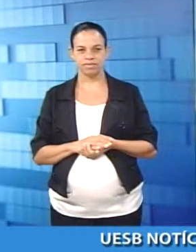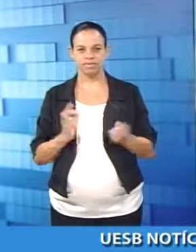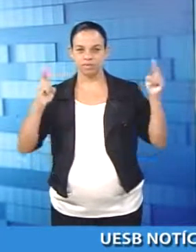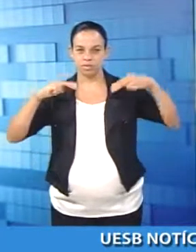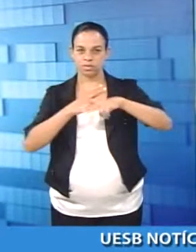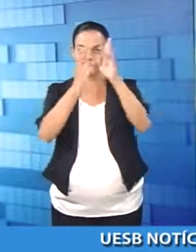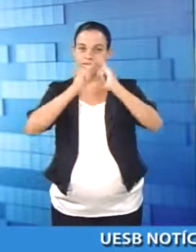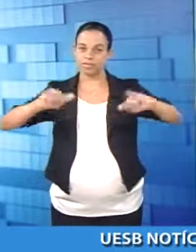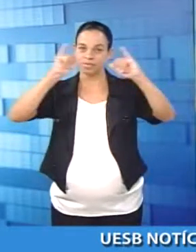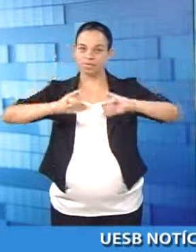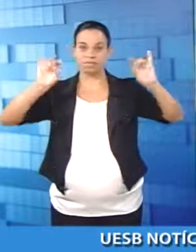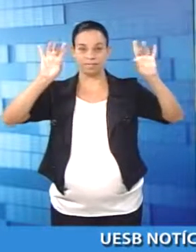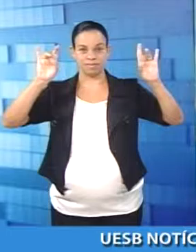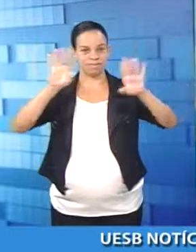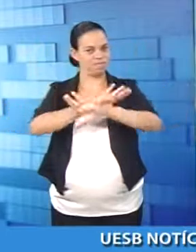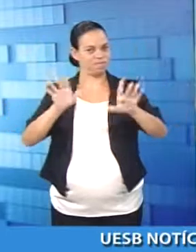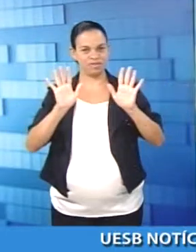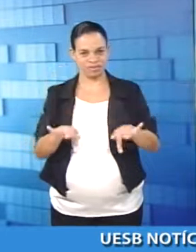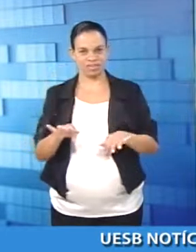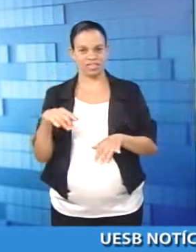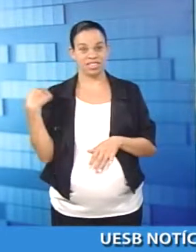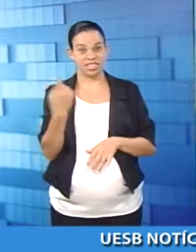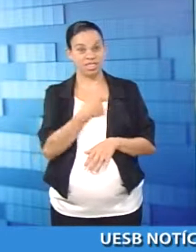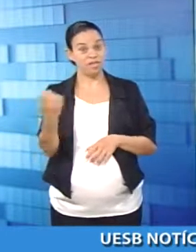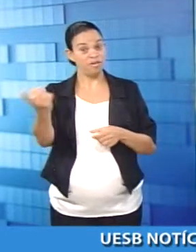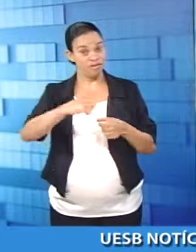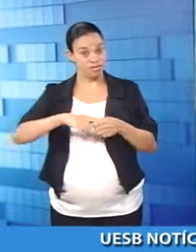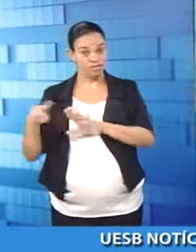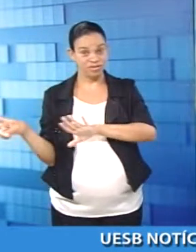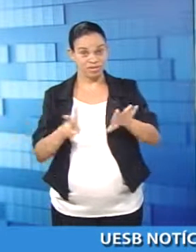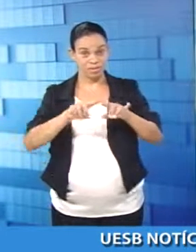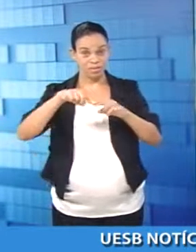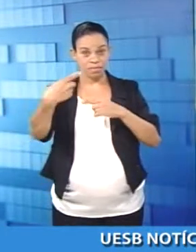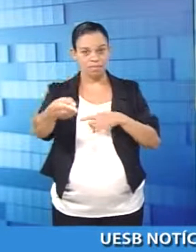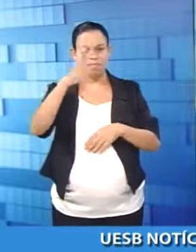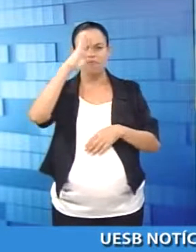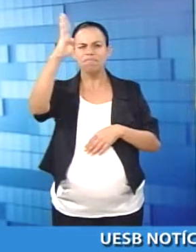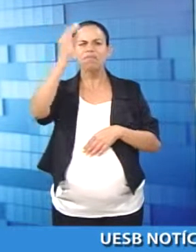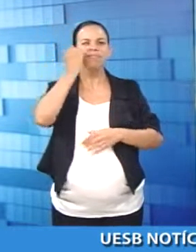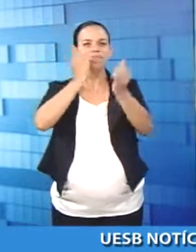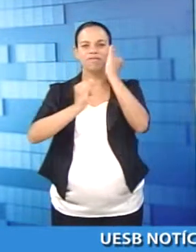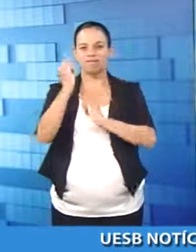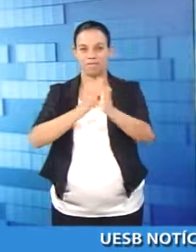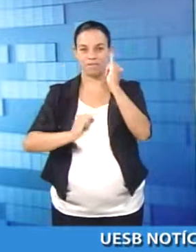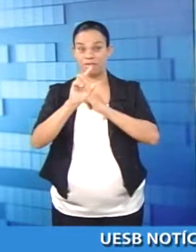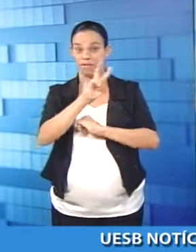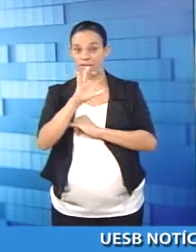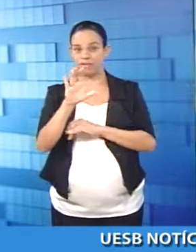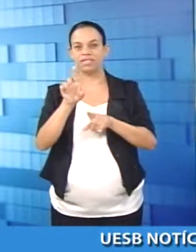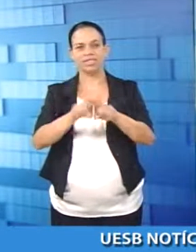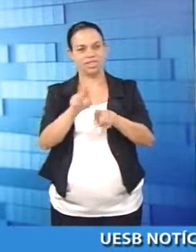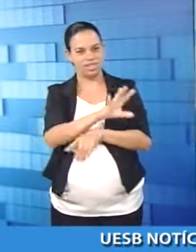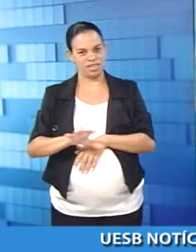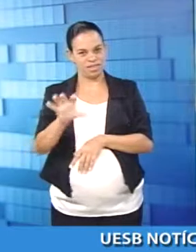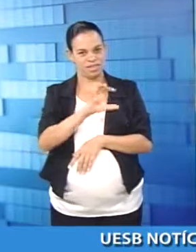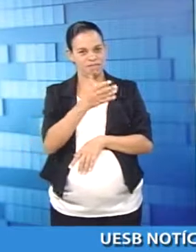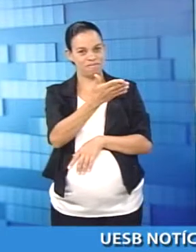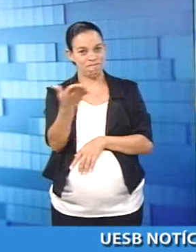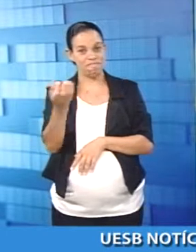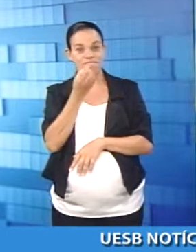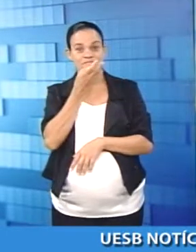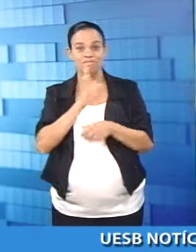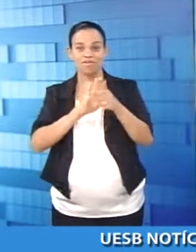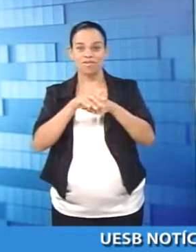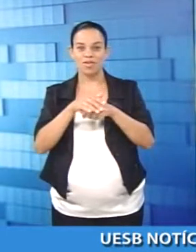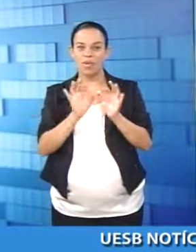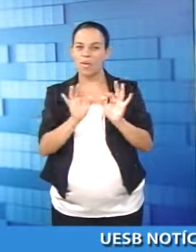O ESB Notícias Especial fica por aqui. Voltamos na próxima semana com as principais informações de Vitória da Conquista e região. Para